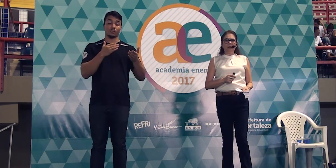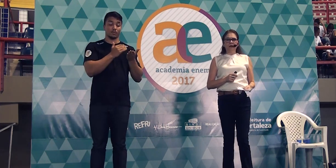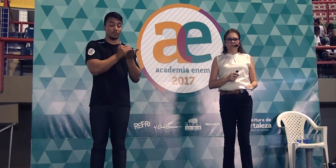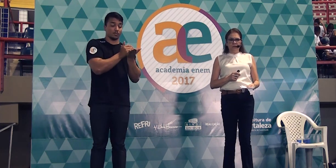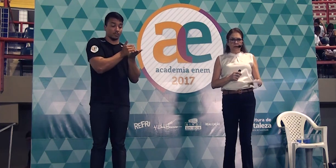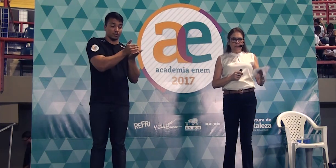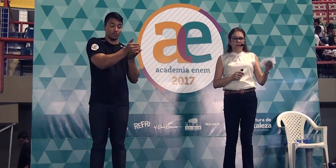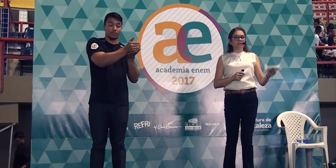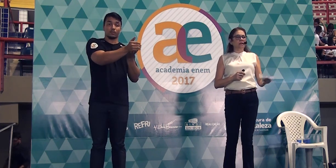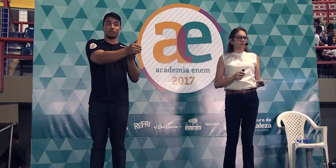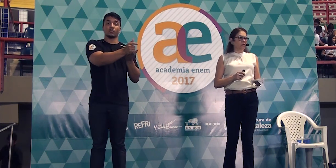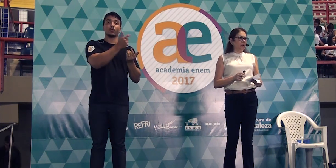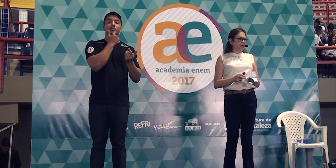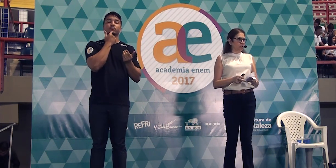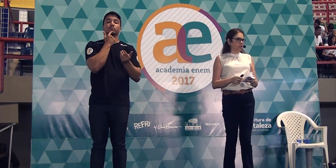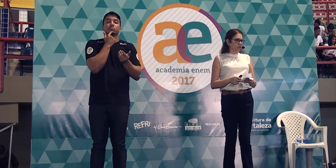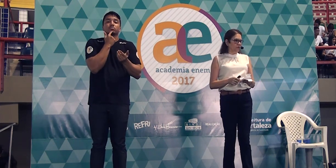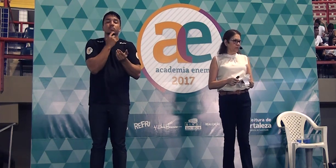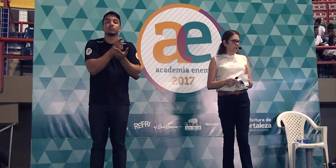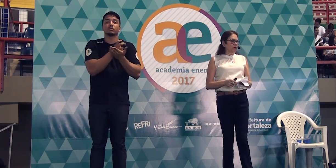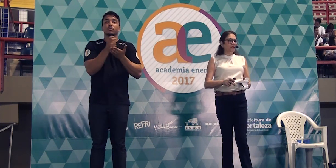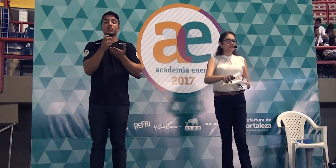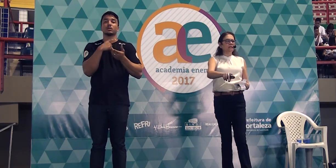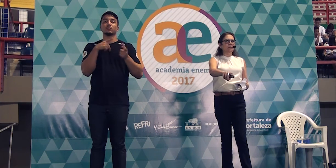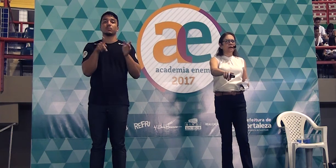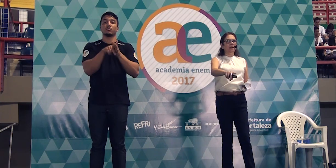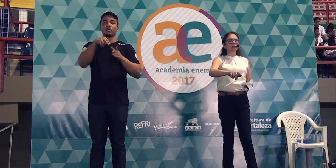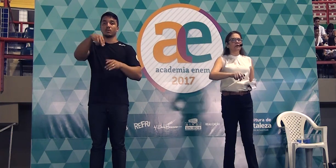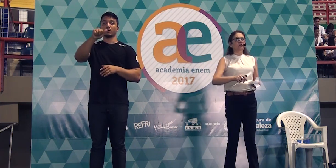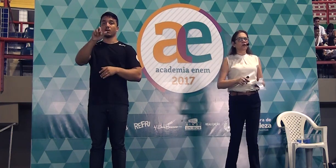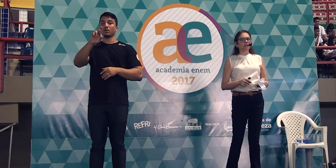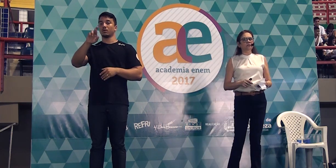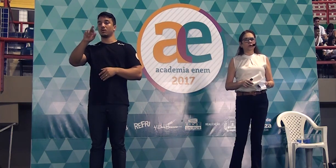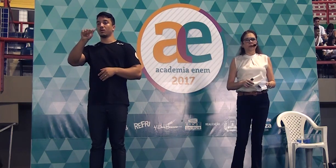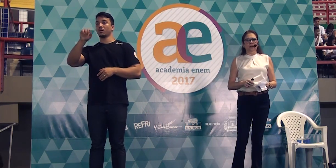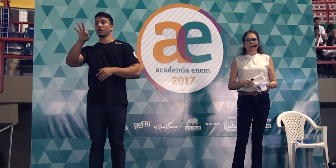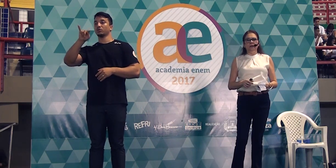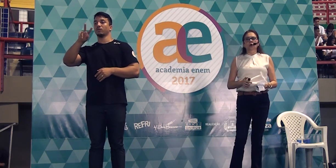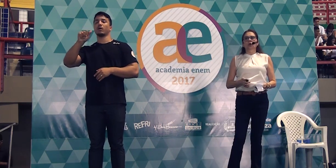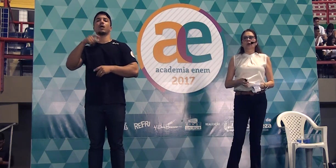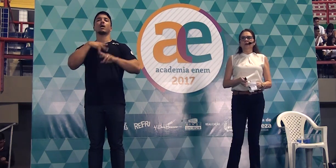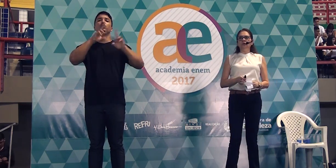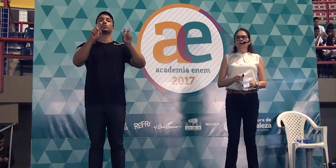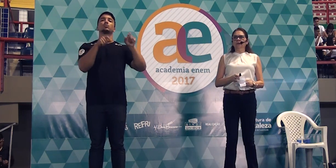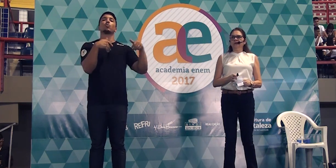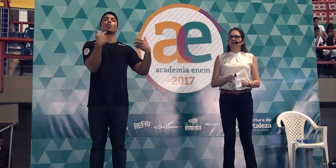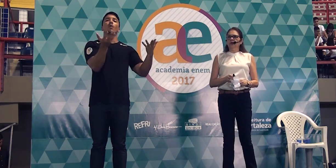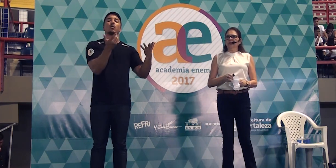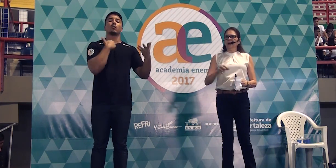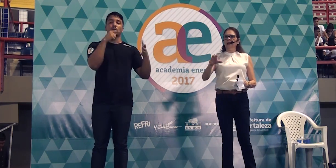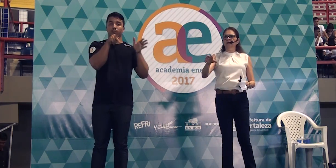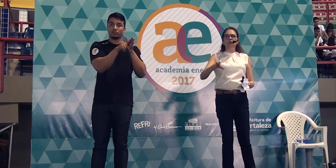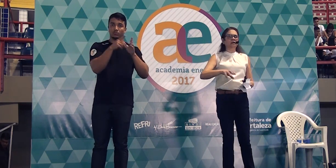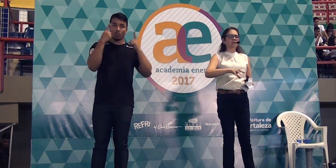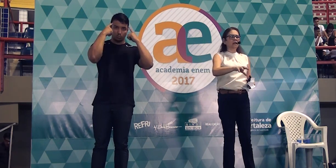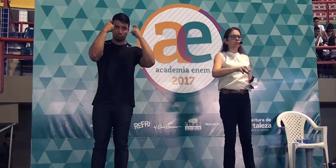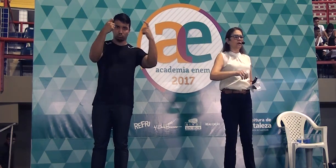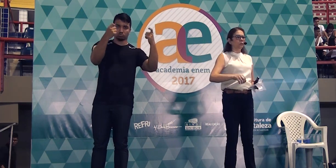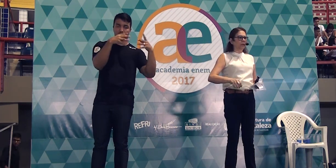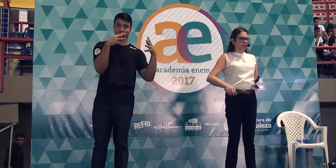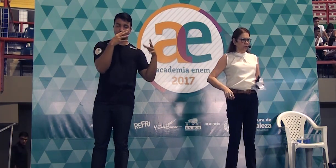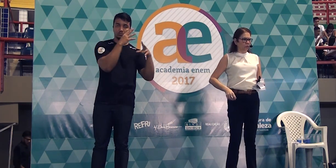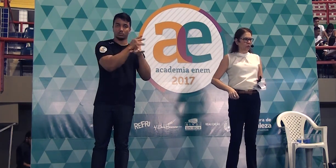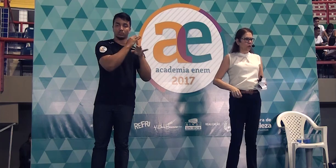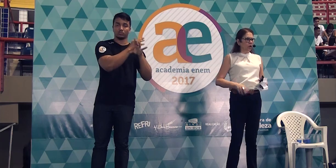por uma breve passagem narrativa. Esse tema aqui é o da violência urbana. O aluno começou narrando um